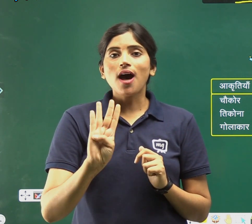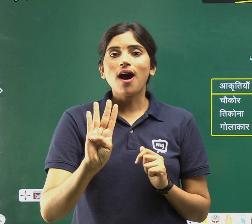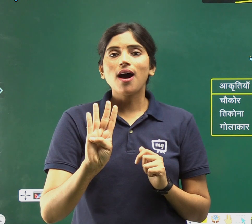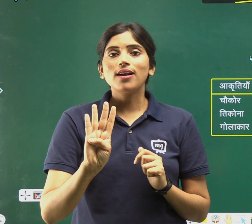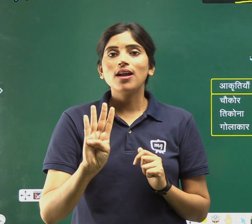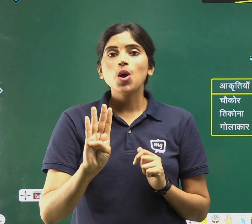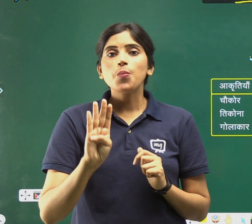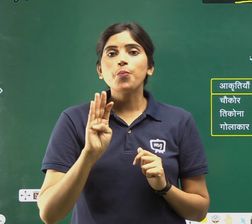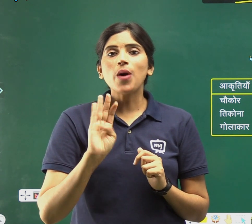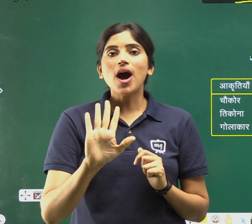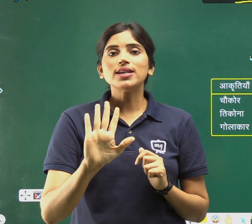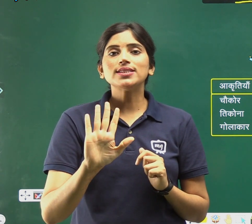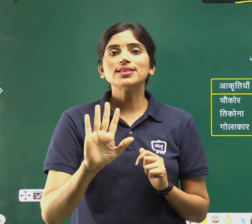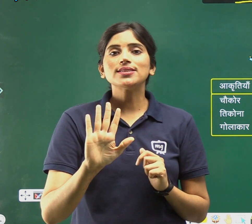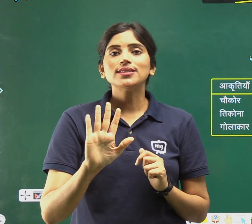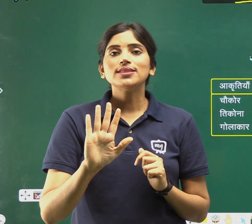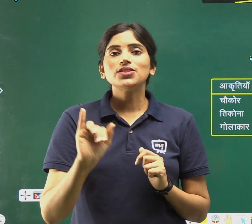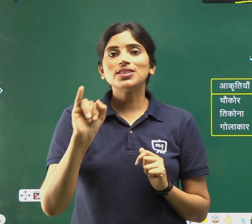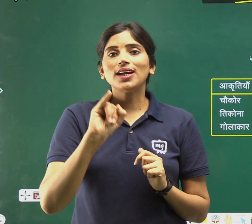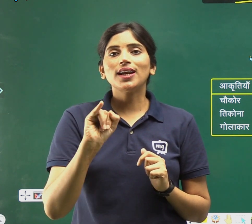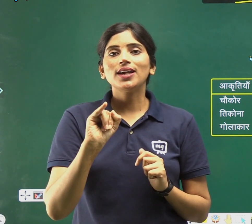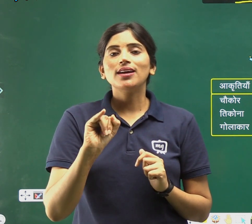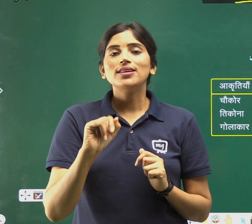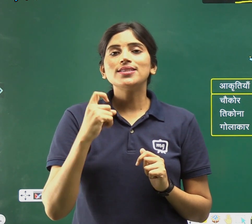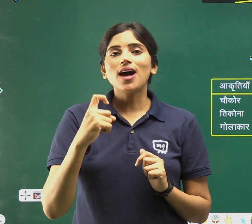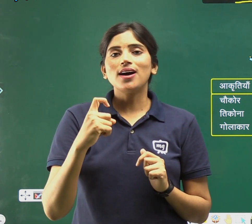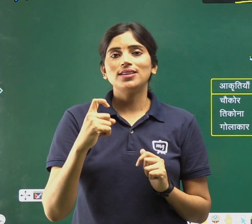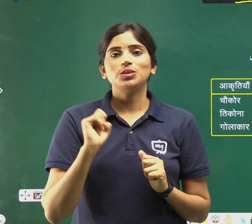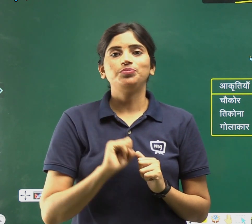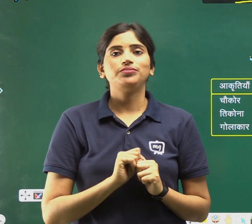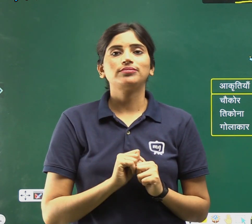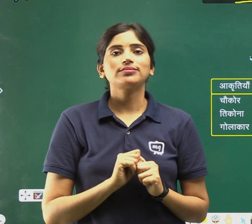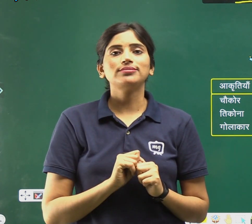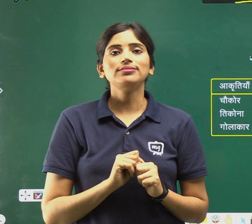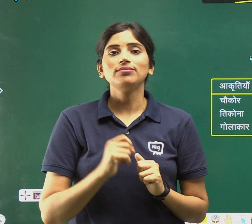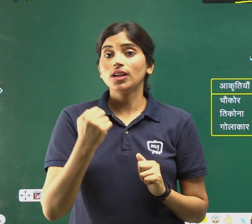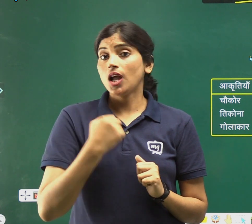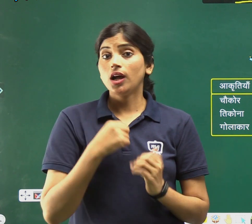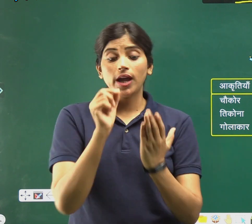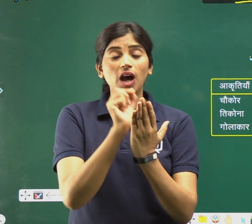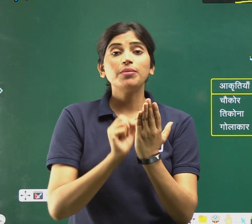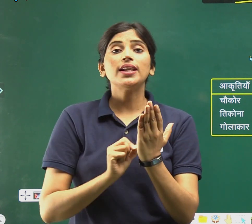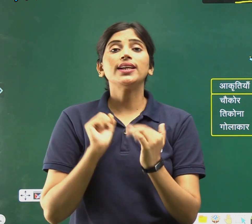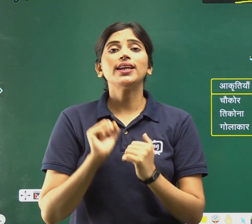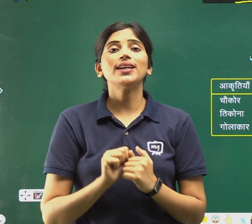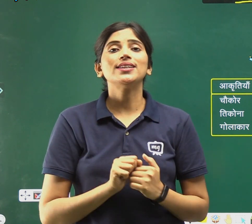चार, पाँच, छे, साथ, हमने लिखे,